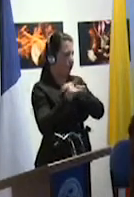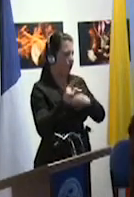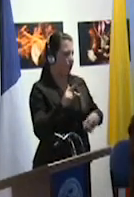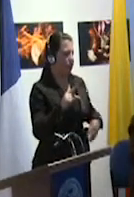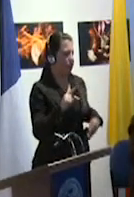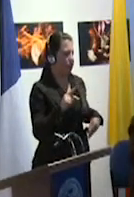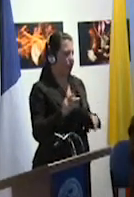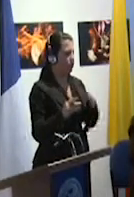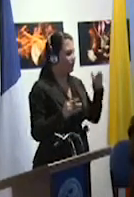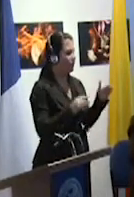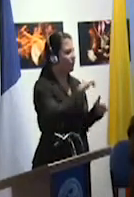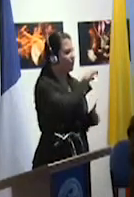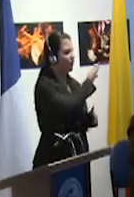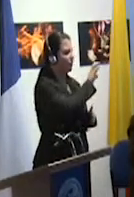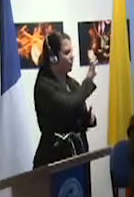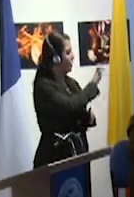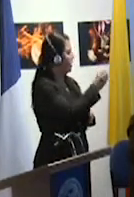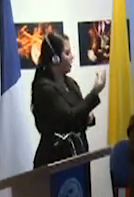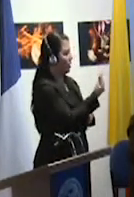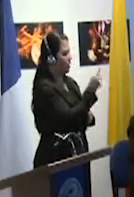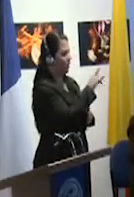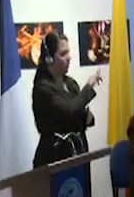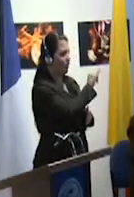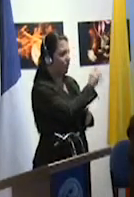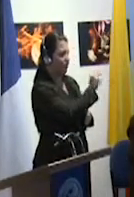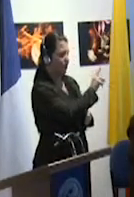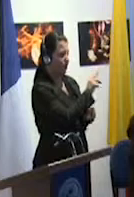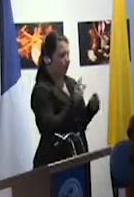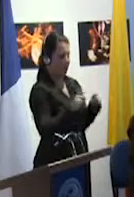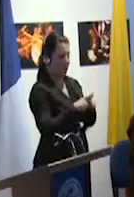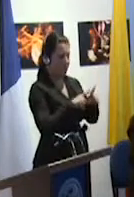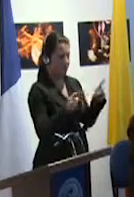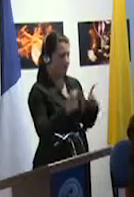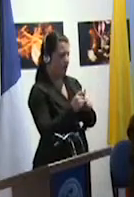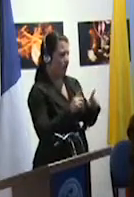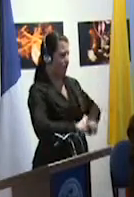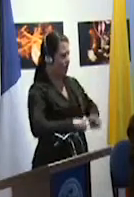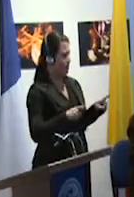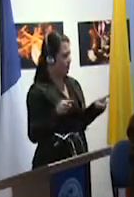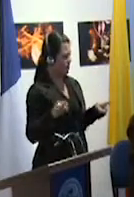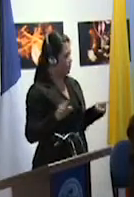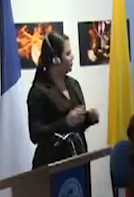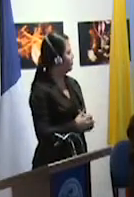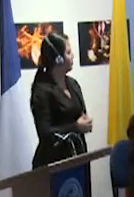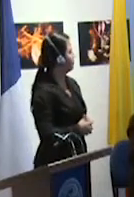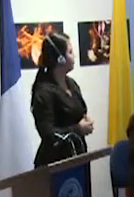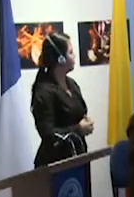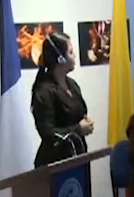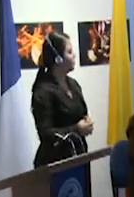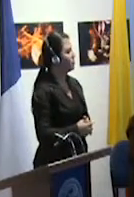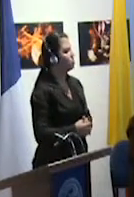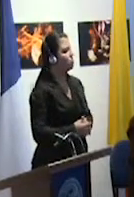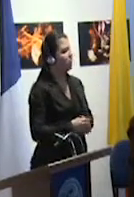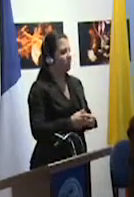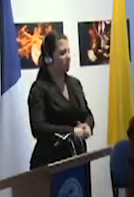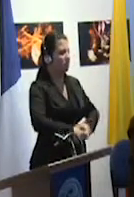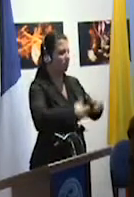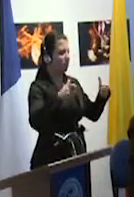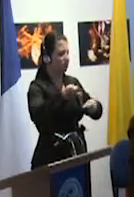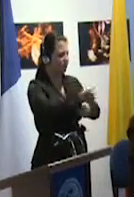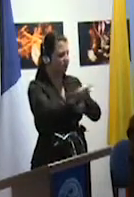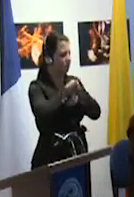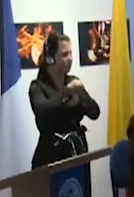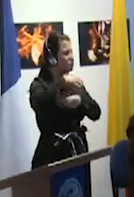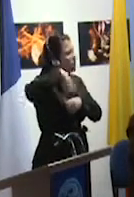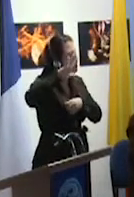protección es importante. La mayor parte de los establecimientos especializados se construyeron en una